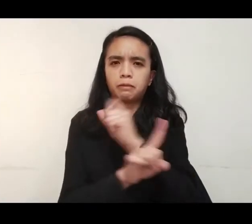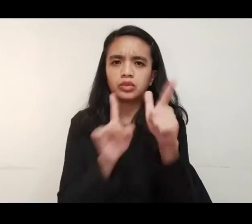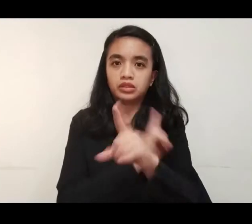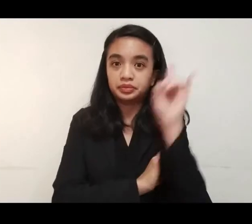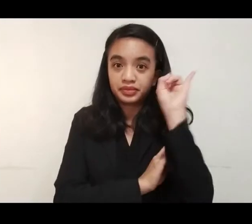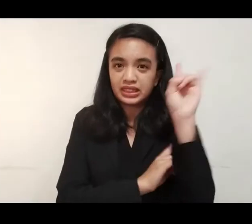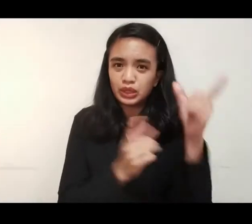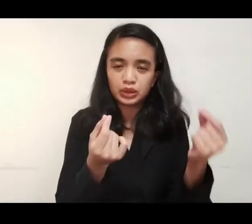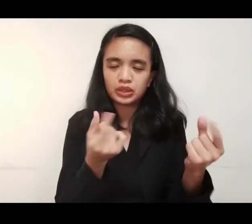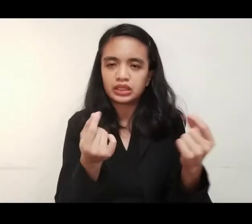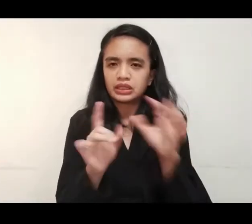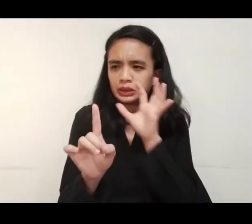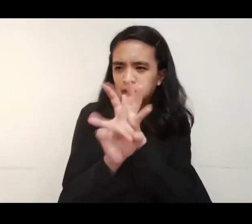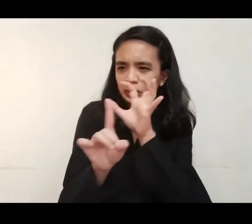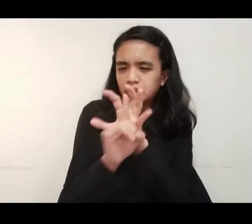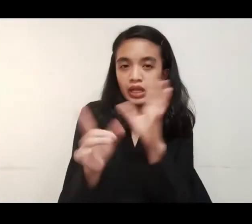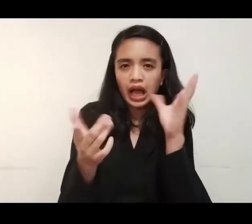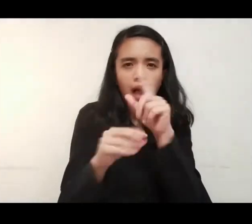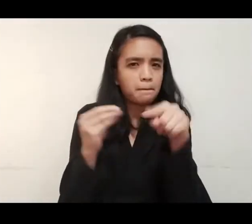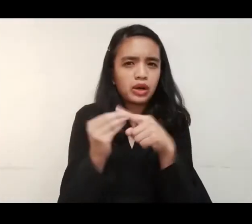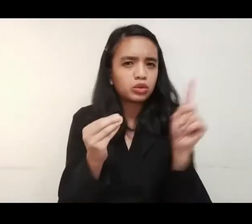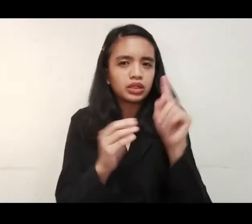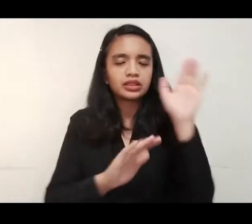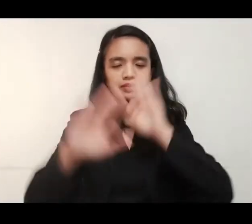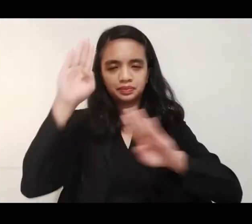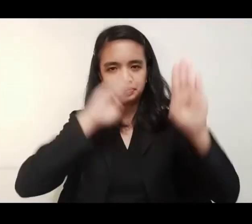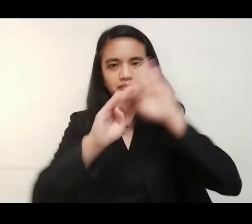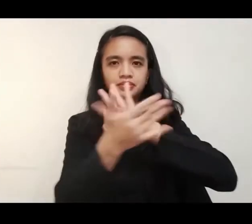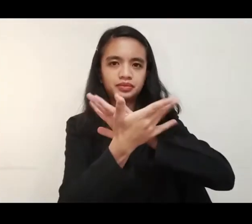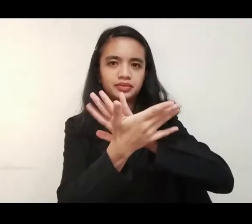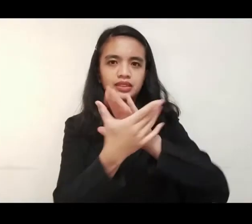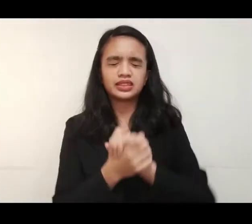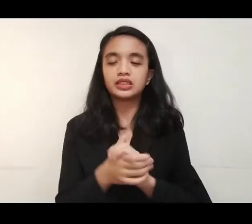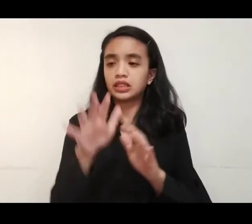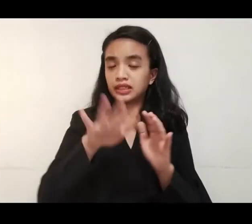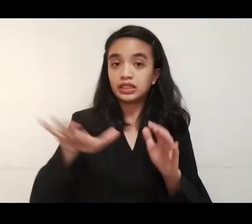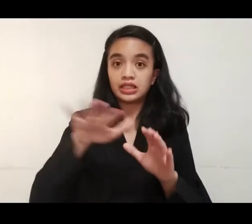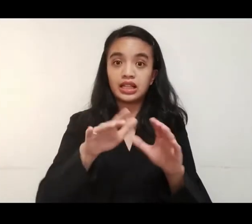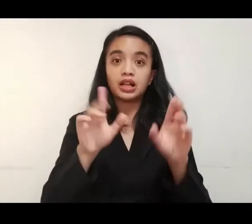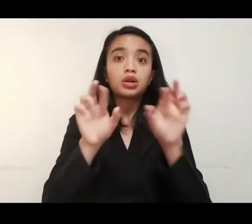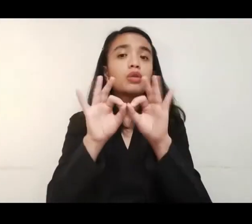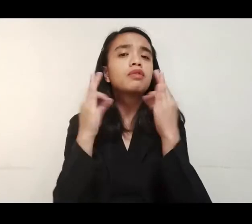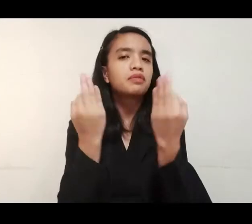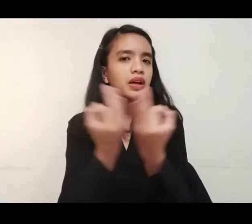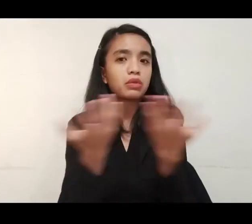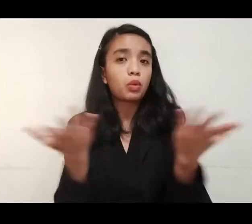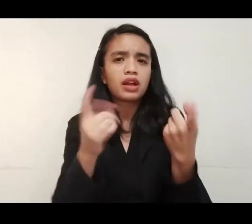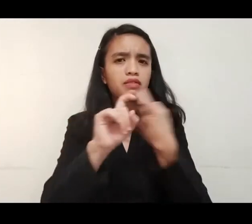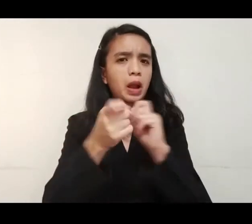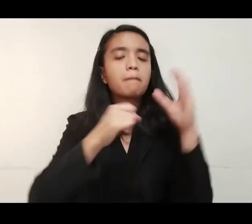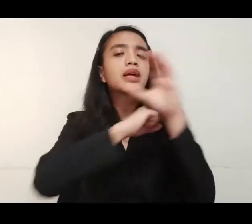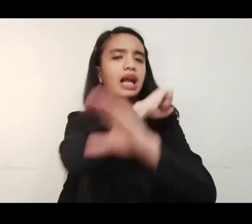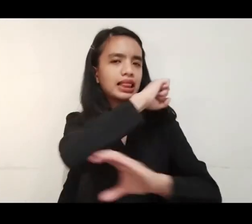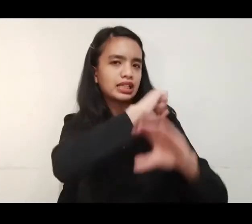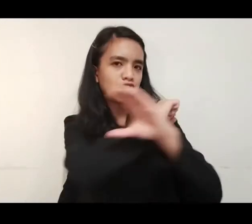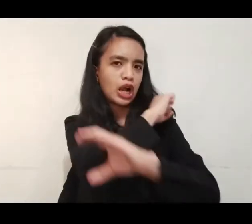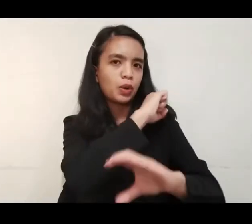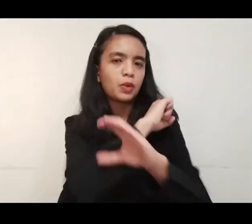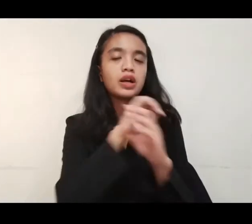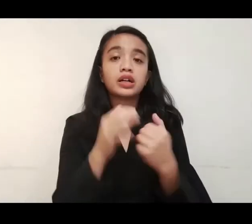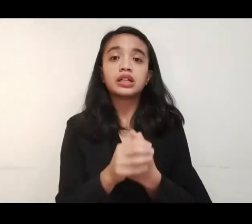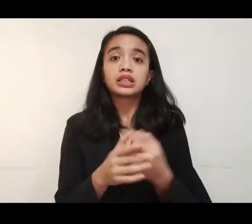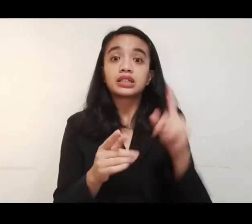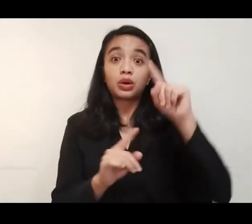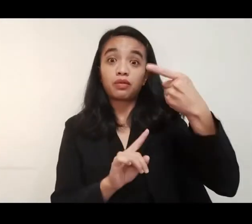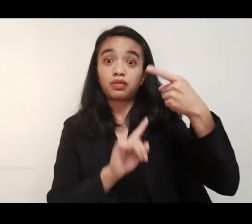Kinagigiliwan sa social media ang mag-aamang bumuo ng kanta tungkol sa krisis na dulot ng COVID-19. Sila ang mag-aanak na malit mula